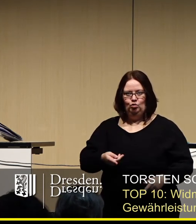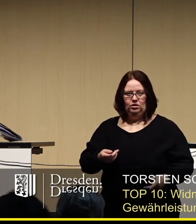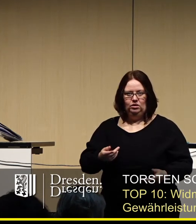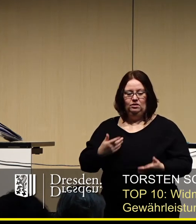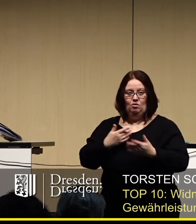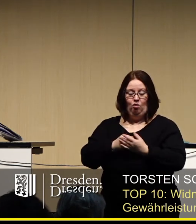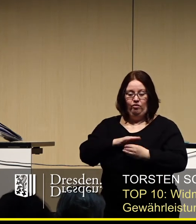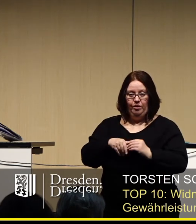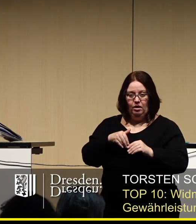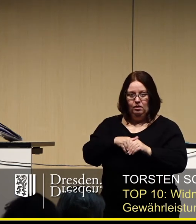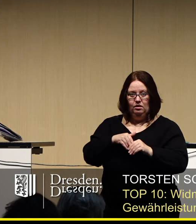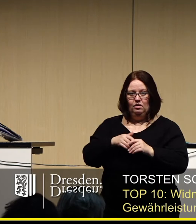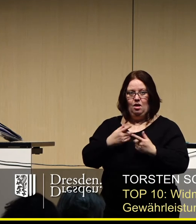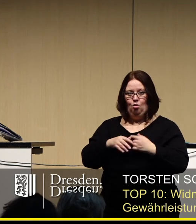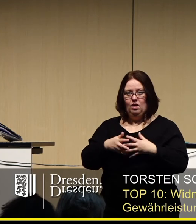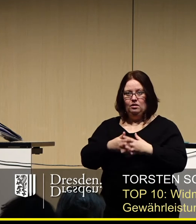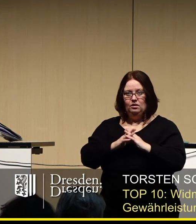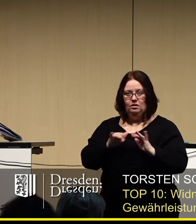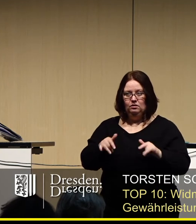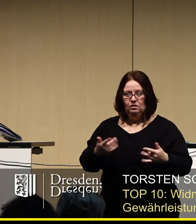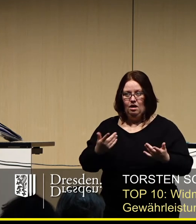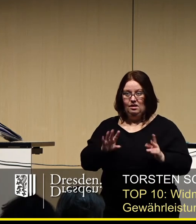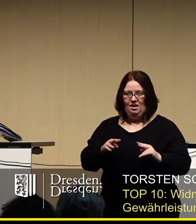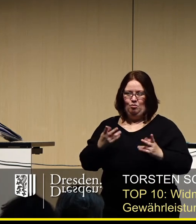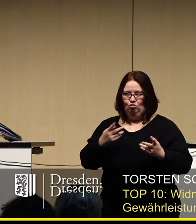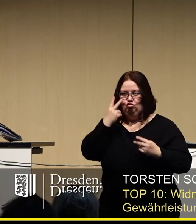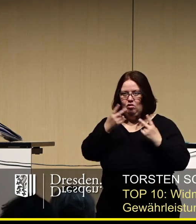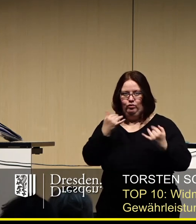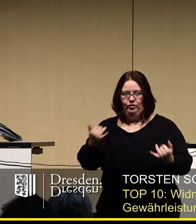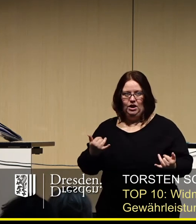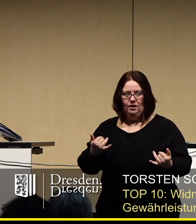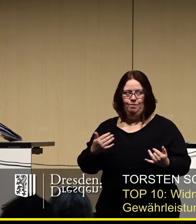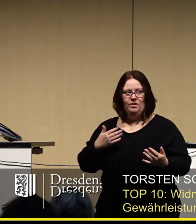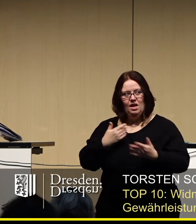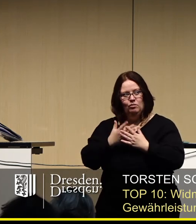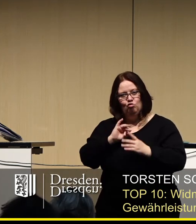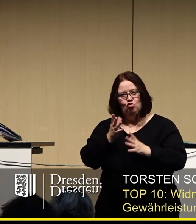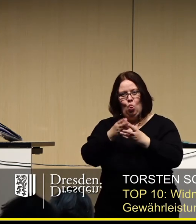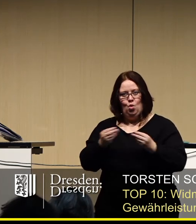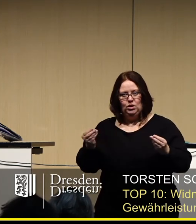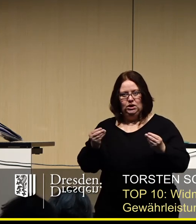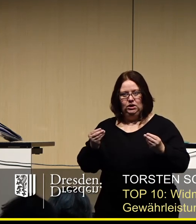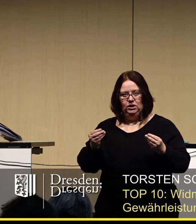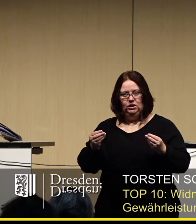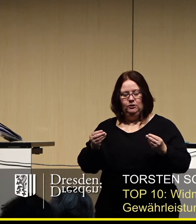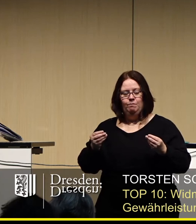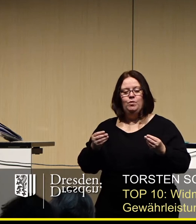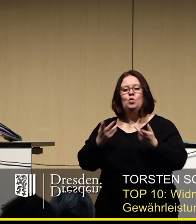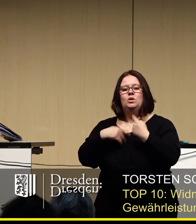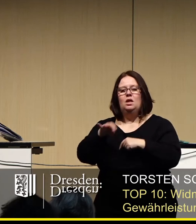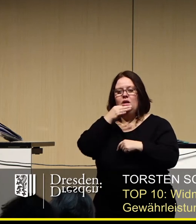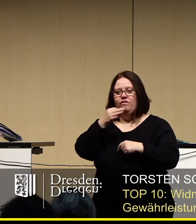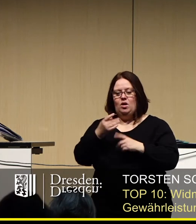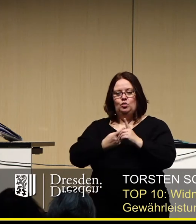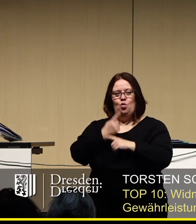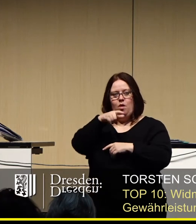Familien dahinter dann, da sind auch Existenzen, die damit eine Rolle spielen. Das würde ich gerne nochmal geklärt haben möchten. Die andere Frage ist aber